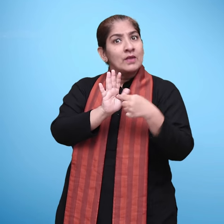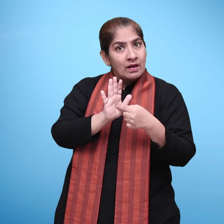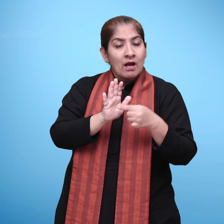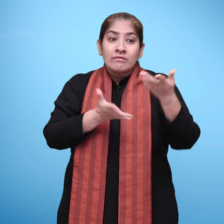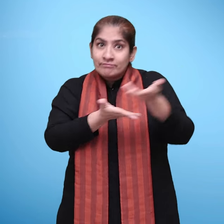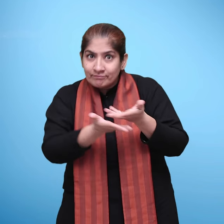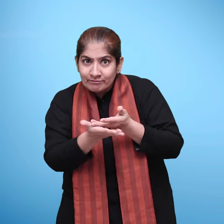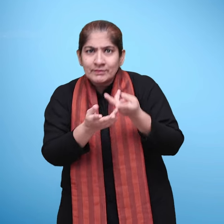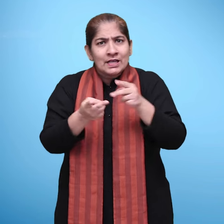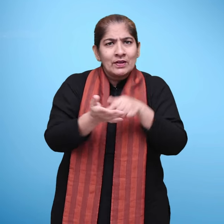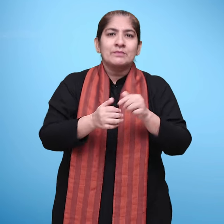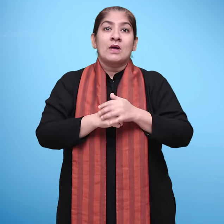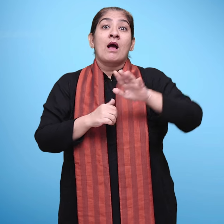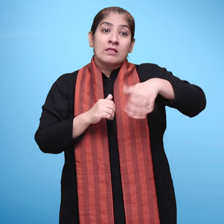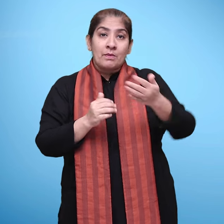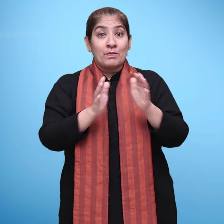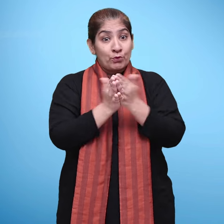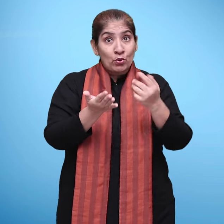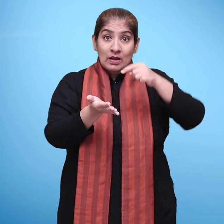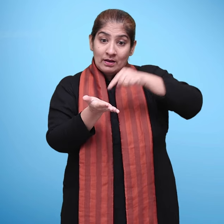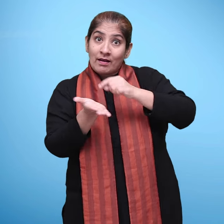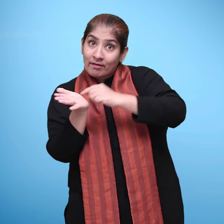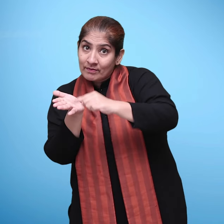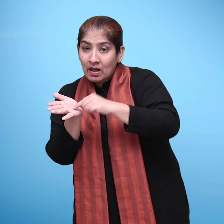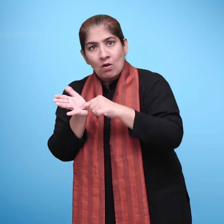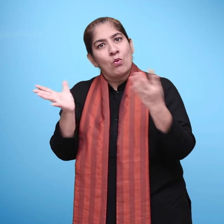फिर उंगली रखते हुए बच्चों के साथ मिलकर कहानी पढ़िए